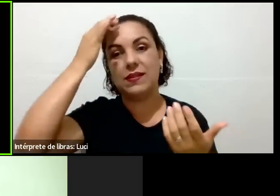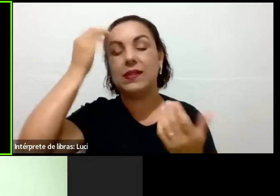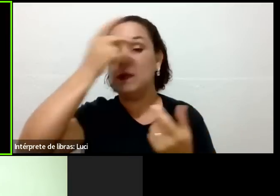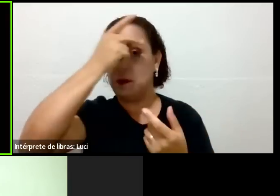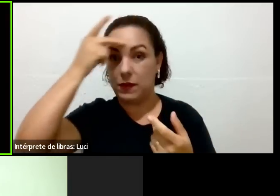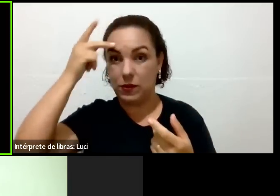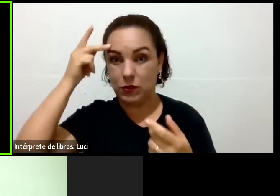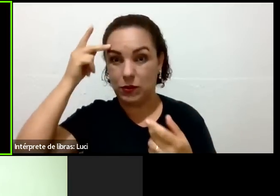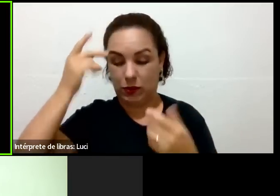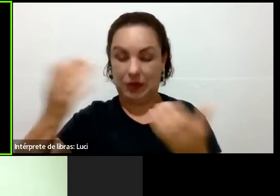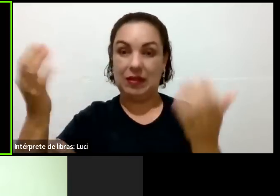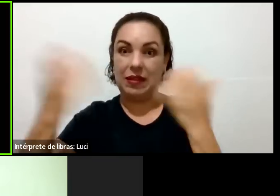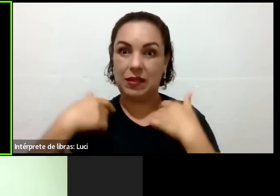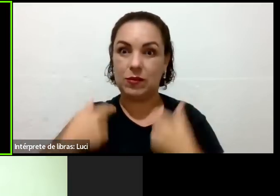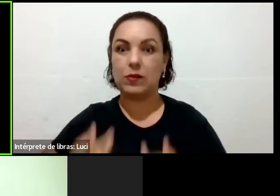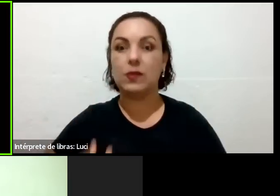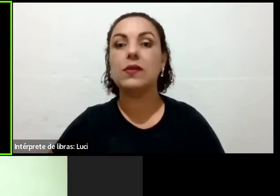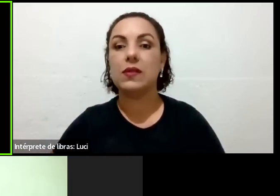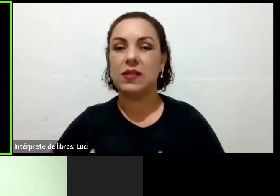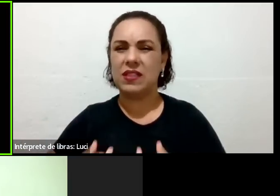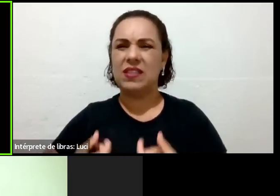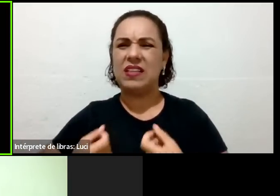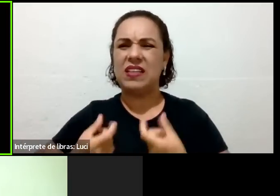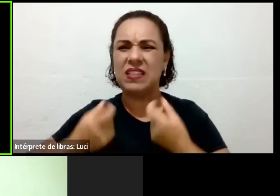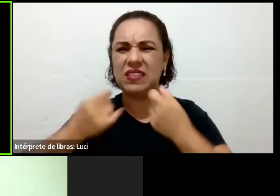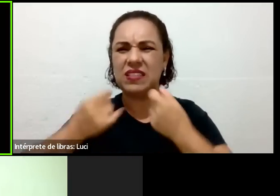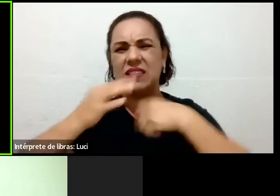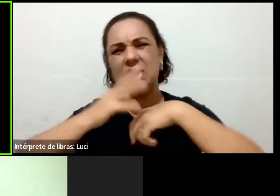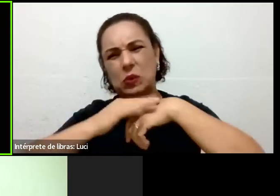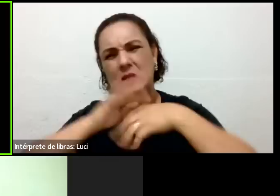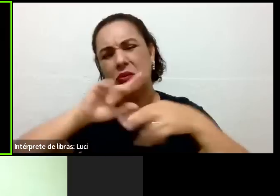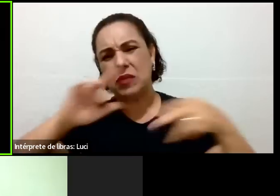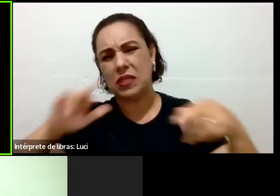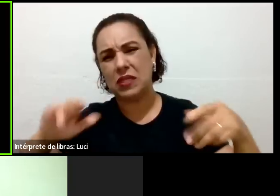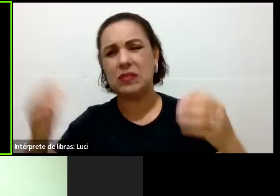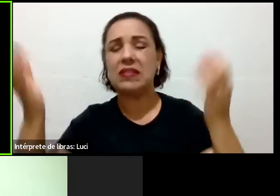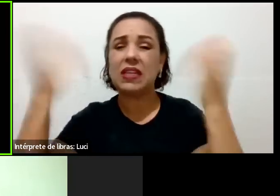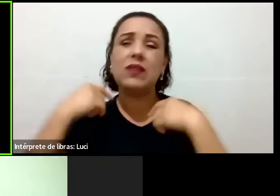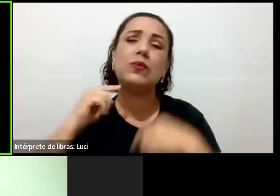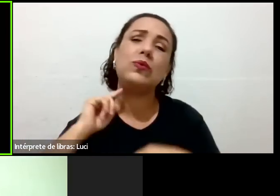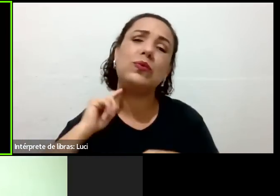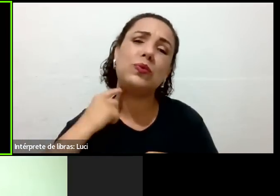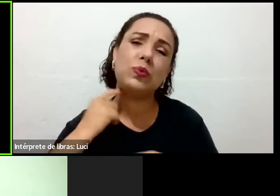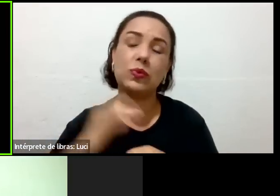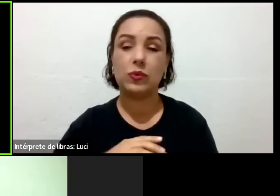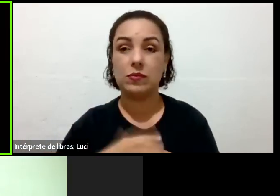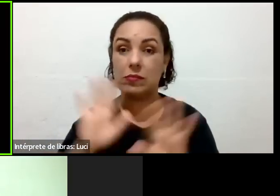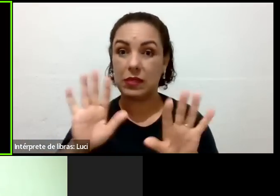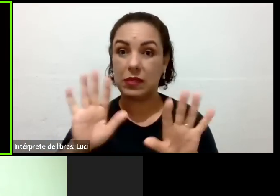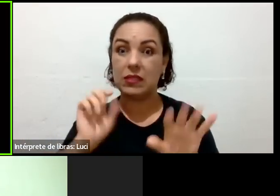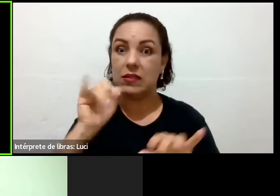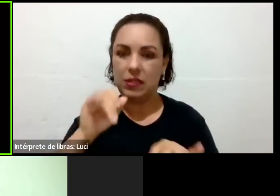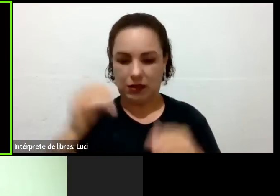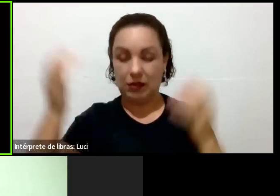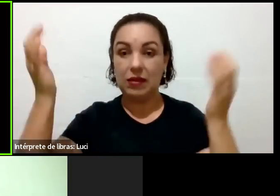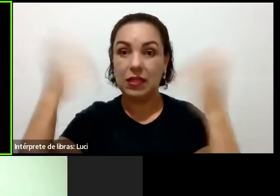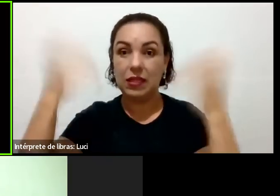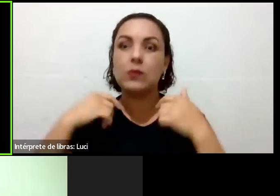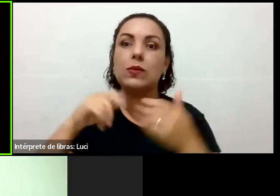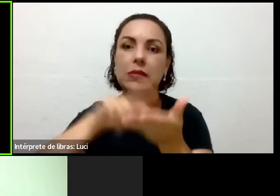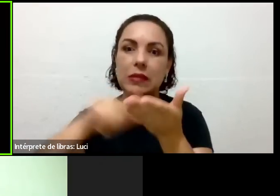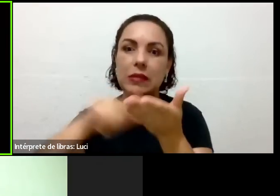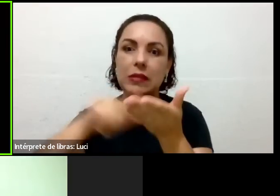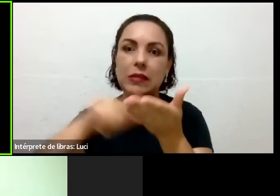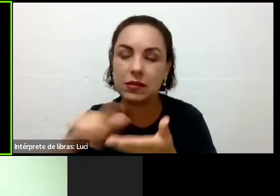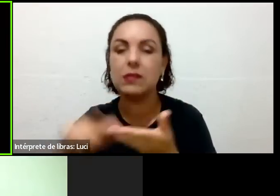Foi essa decisão que eu tomei há 16 anos. A minha mãe, para você ter uma noção, ela fez 73 anos. Ela não toma